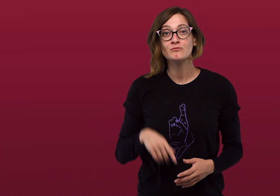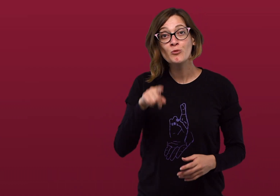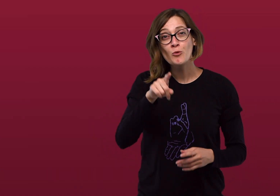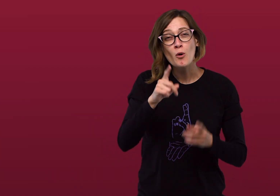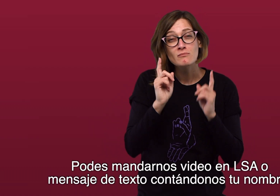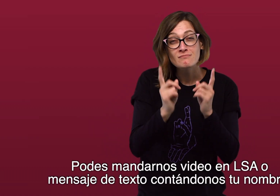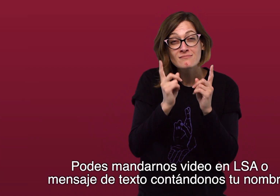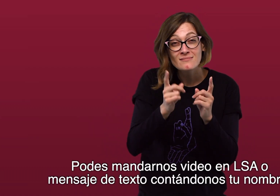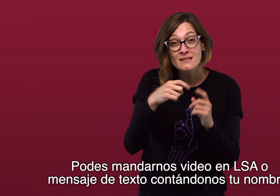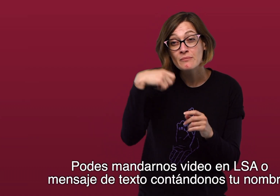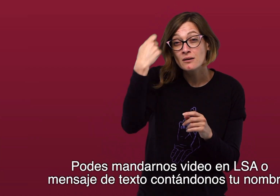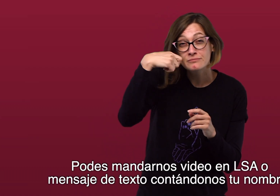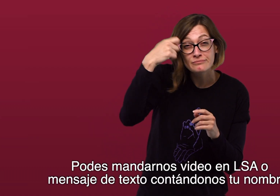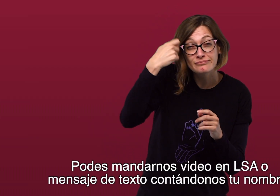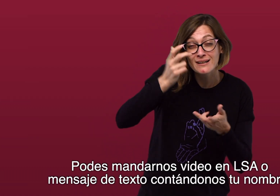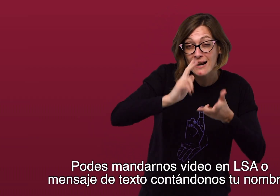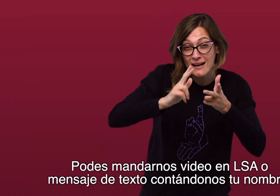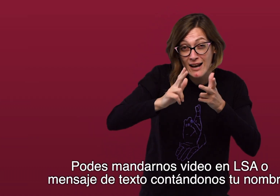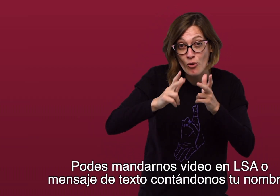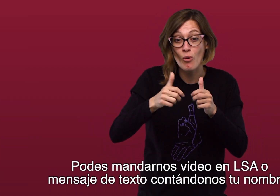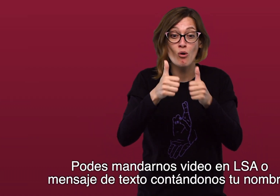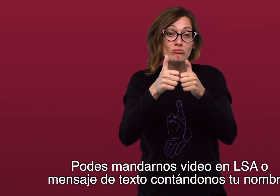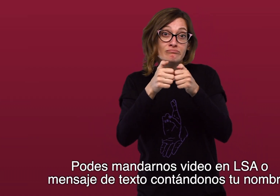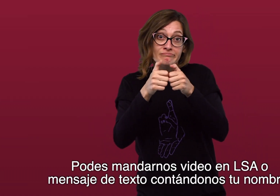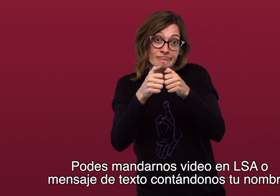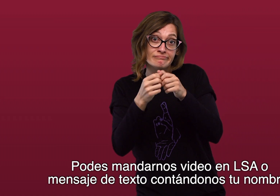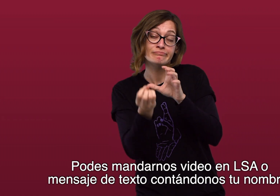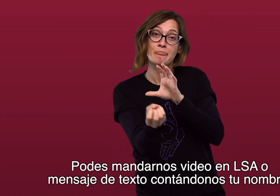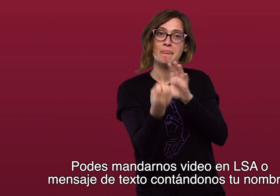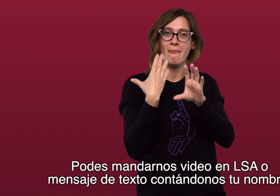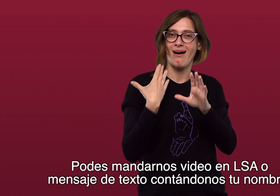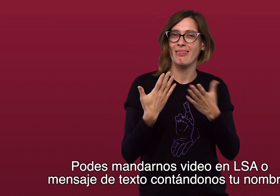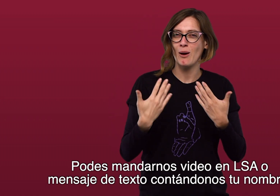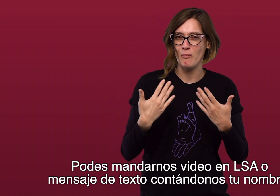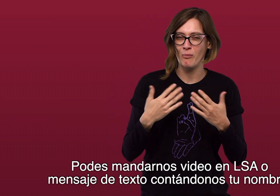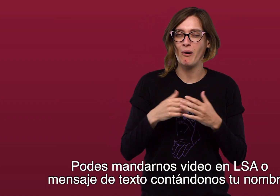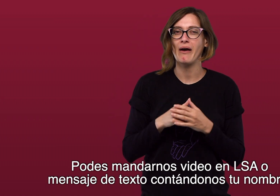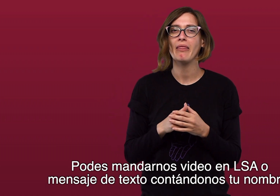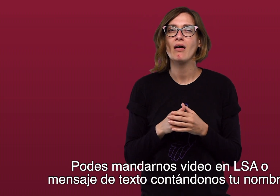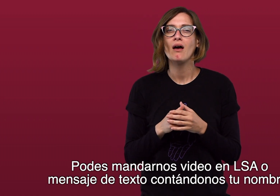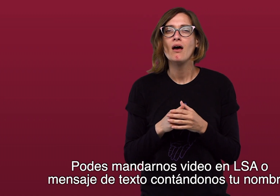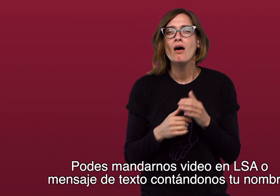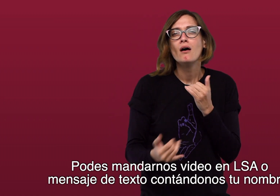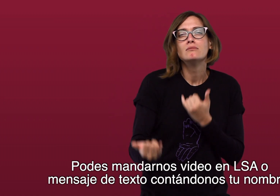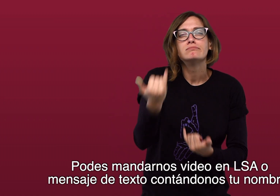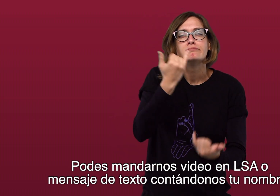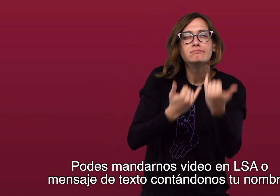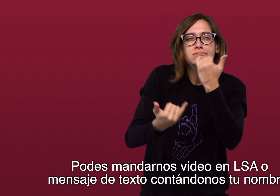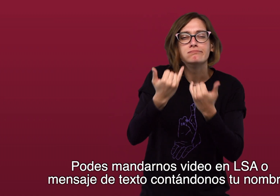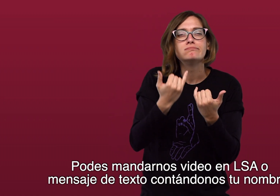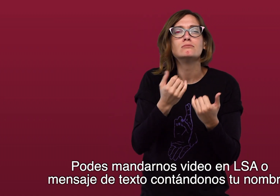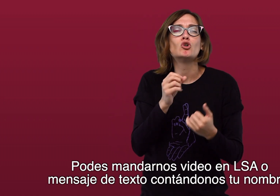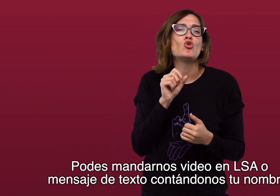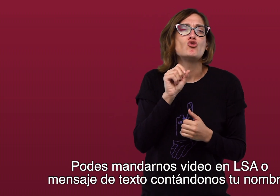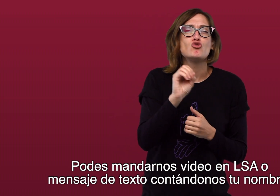Puedes mandarnos videos en lengua de señas o mensaje de texto contándonos tu nombre,